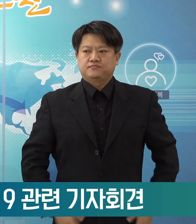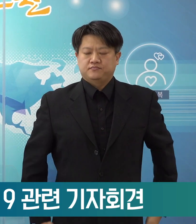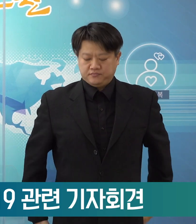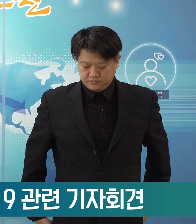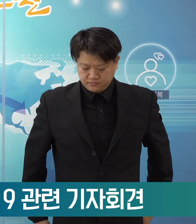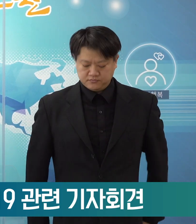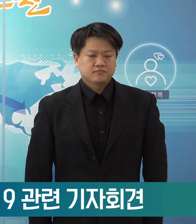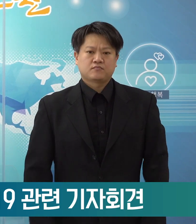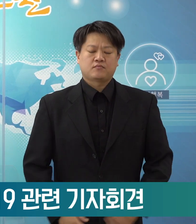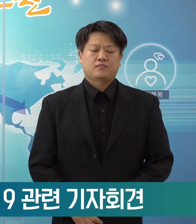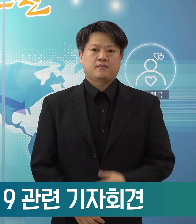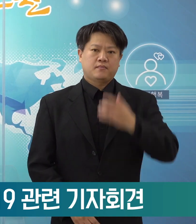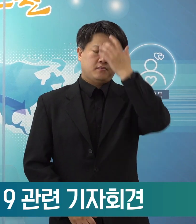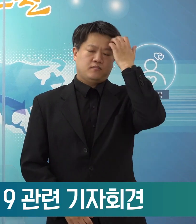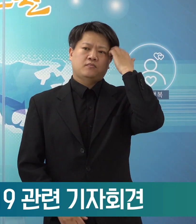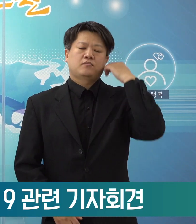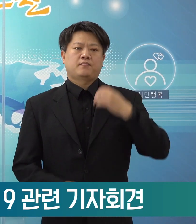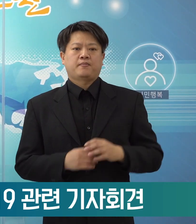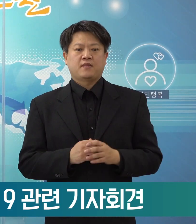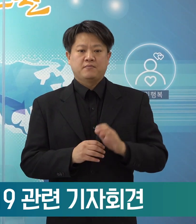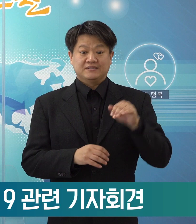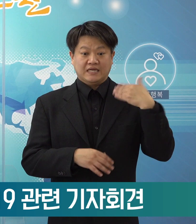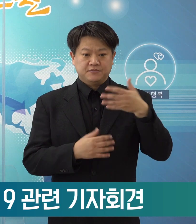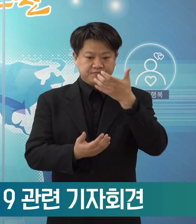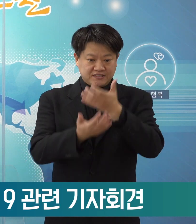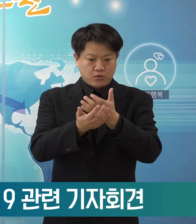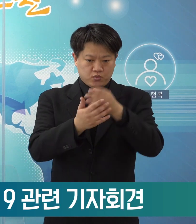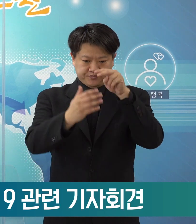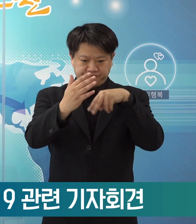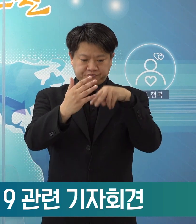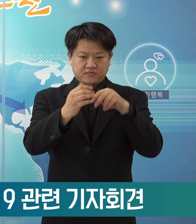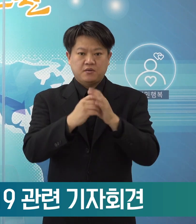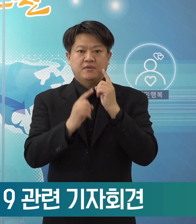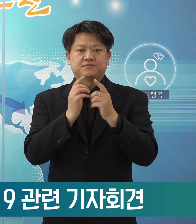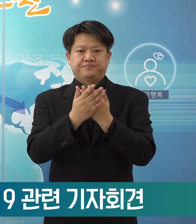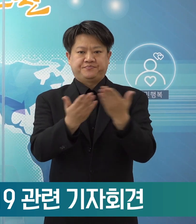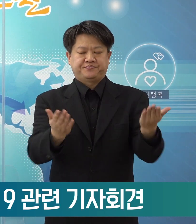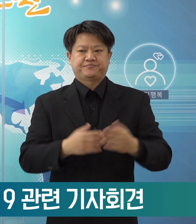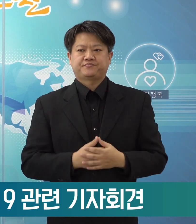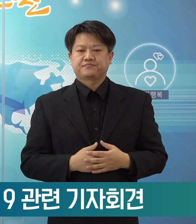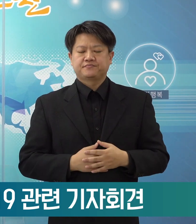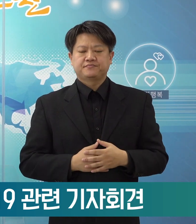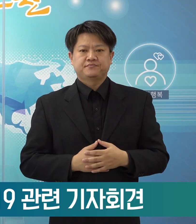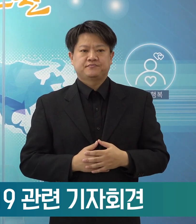다음은 펄리핑 자료를 보고 말씀을 드리겠습니다.